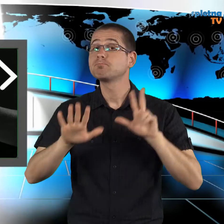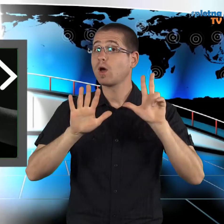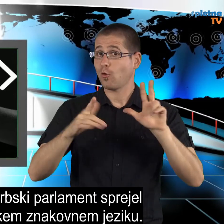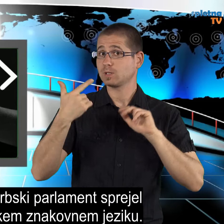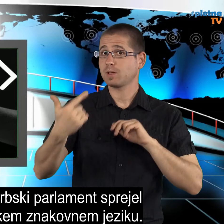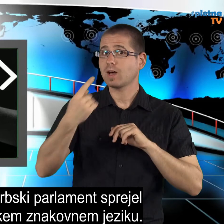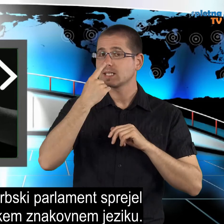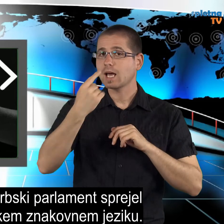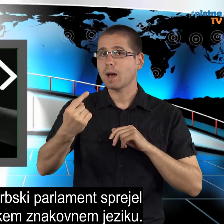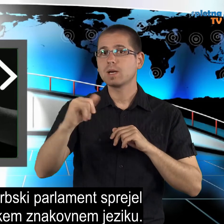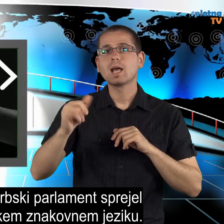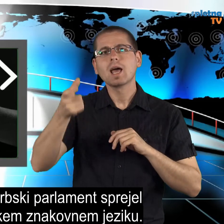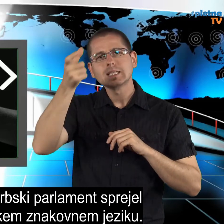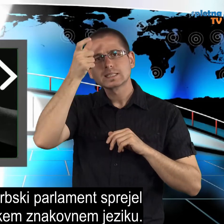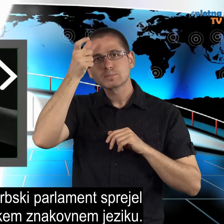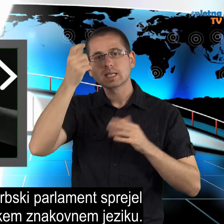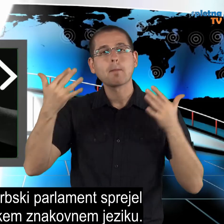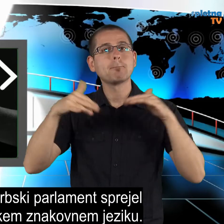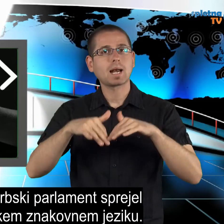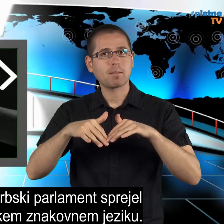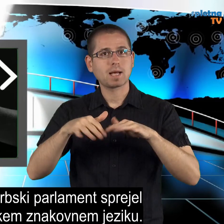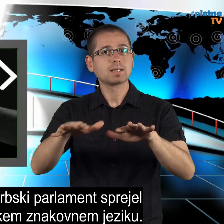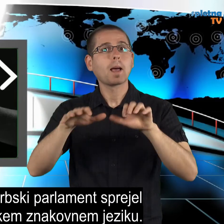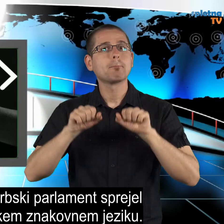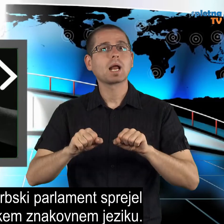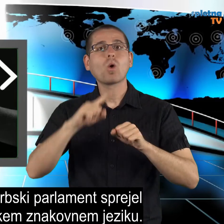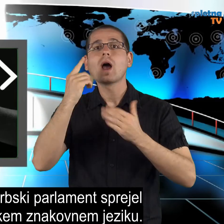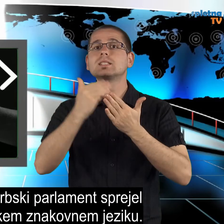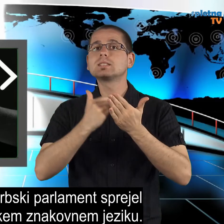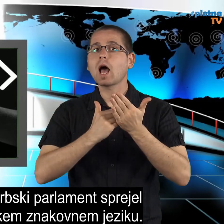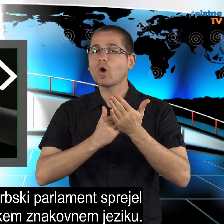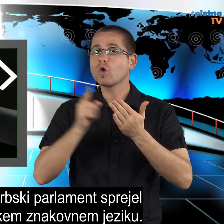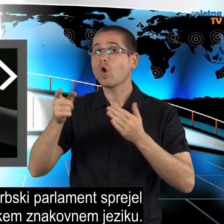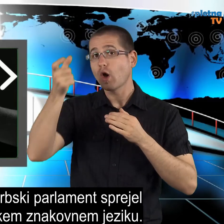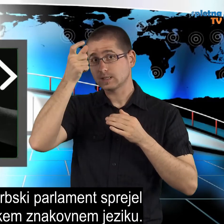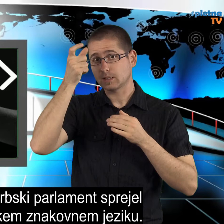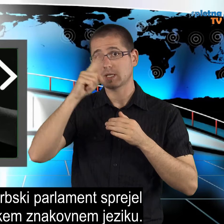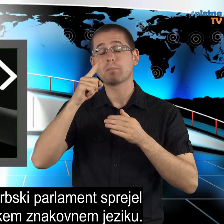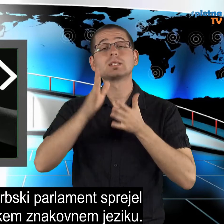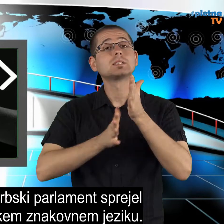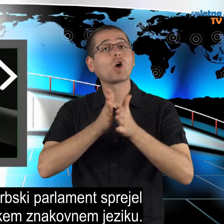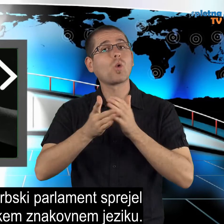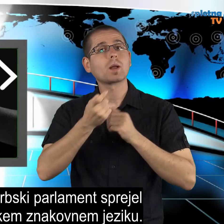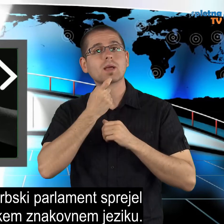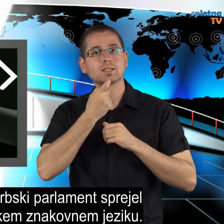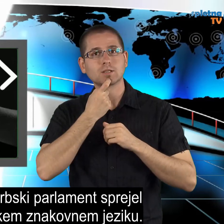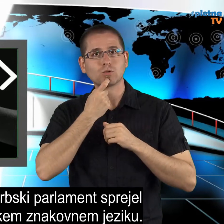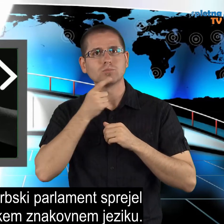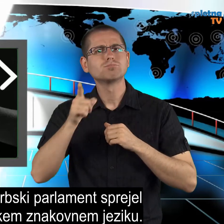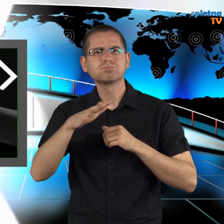28. aprila je Srbski parlament sprejel zakon o srbskem znakovnem jeziku. To je